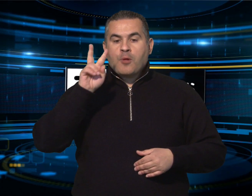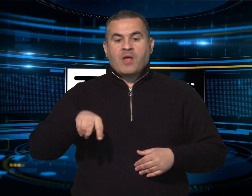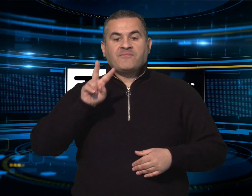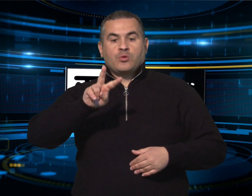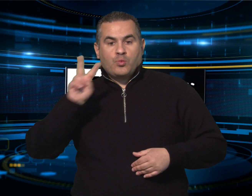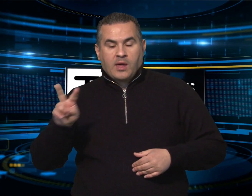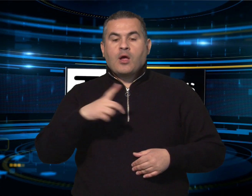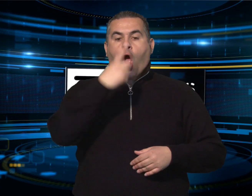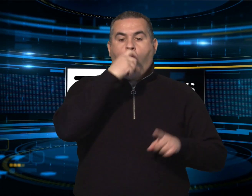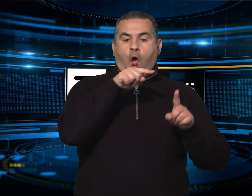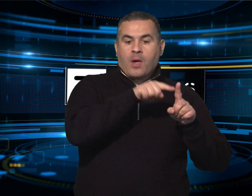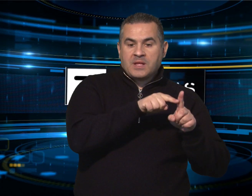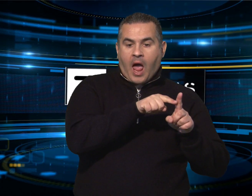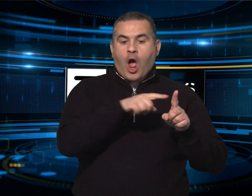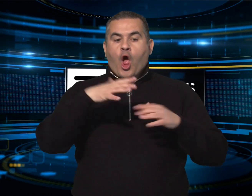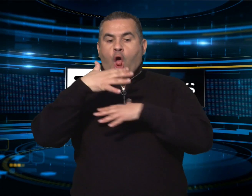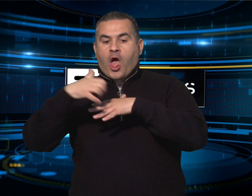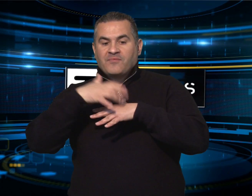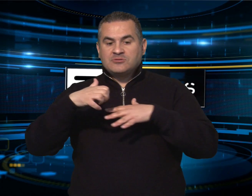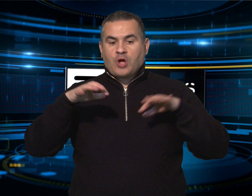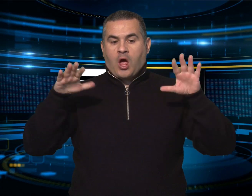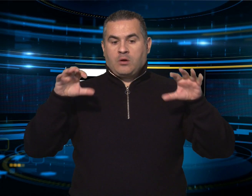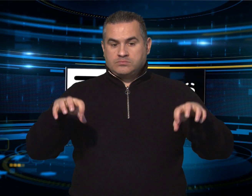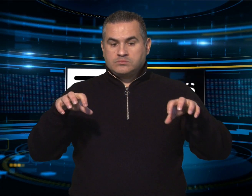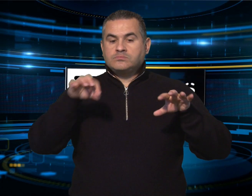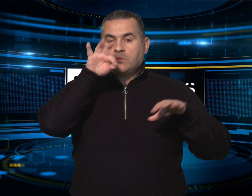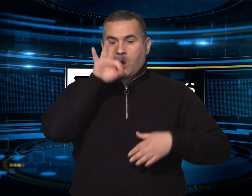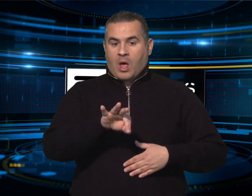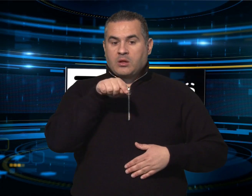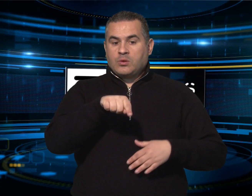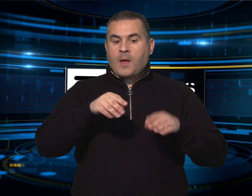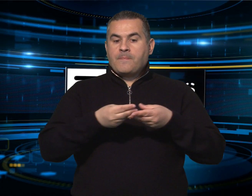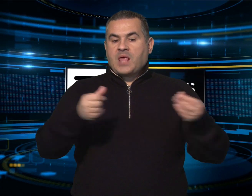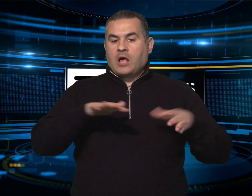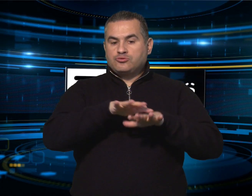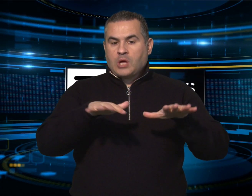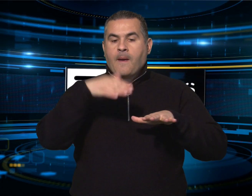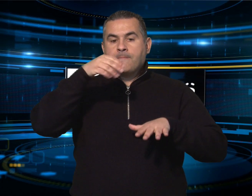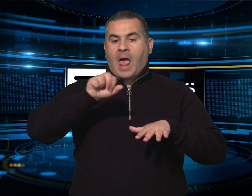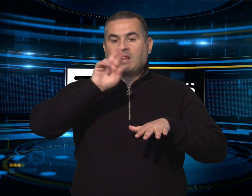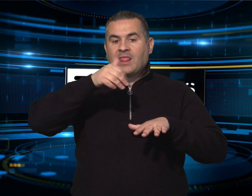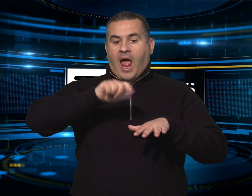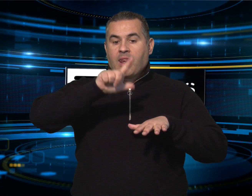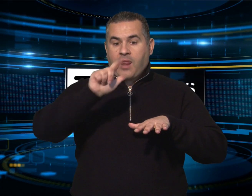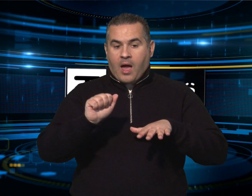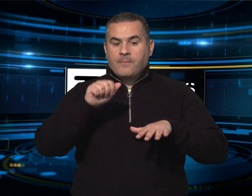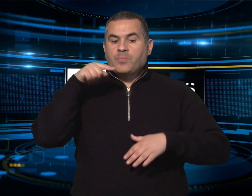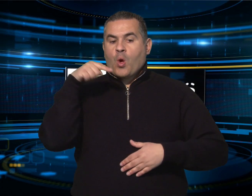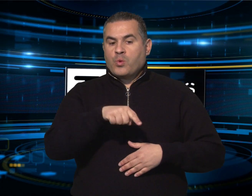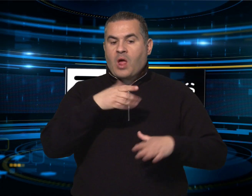tuttora su una sedia a rotelle. Il giovane era stato riconosciuto colpevole di tentato omicidio. Il riferimento di Piu era venuto al culmine di una